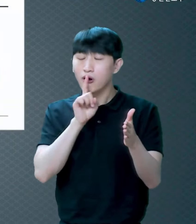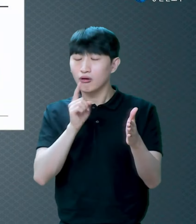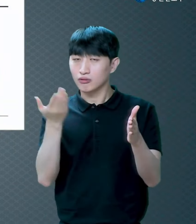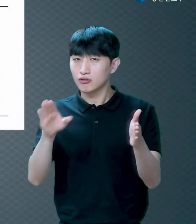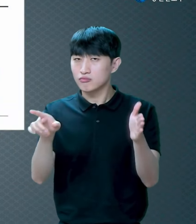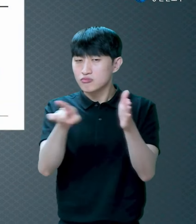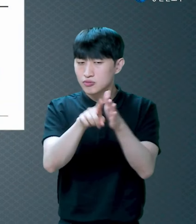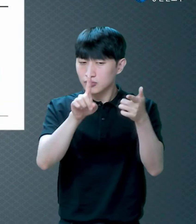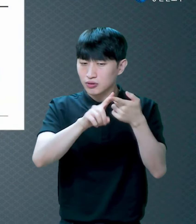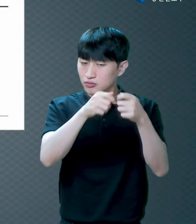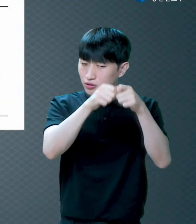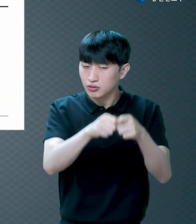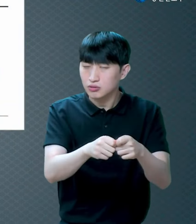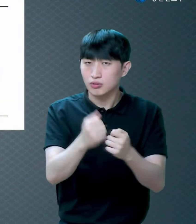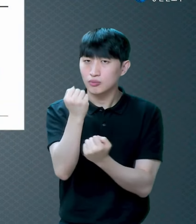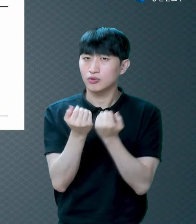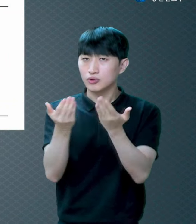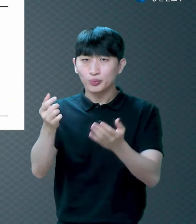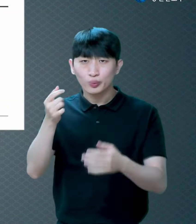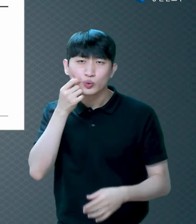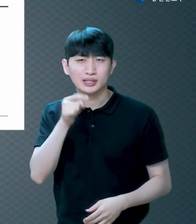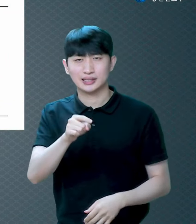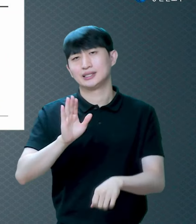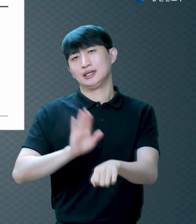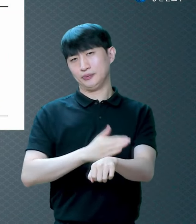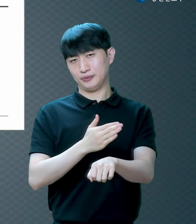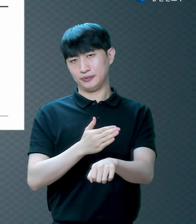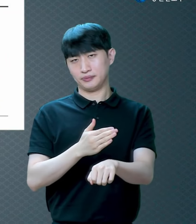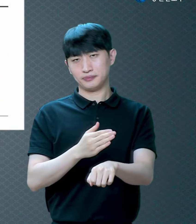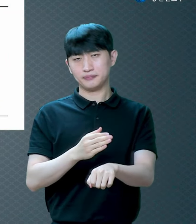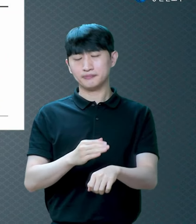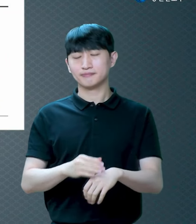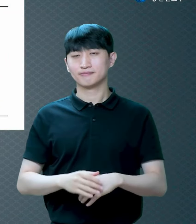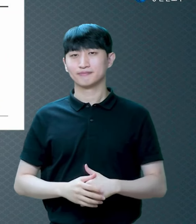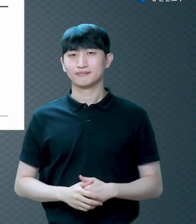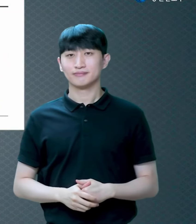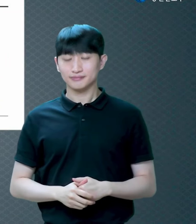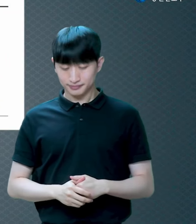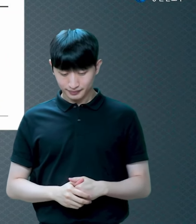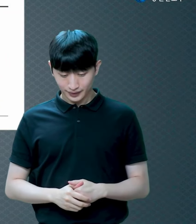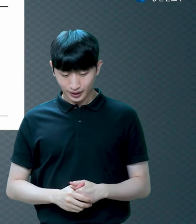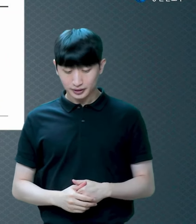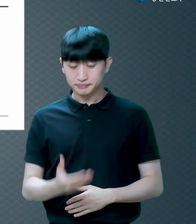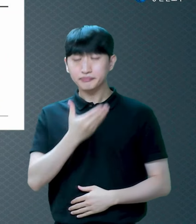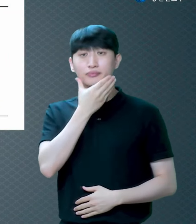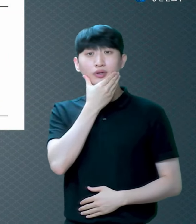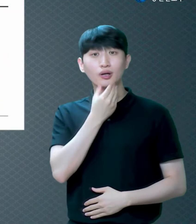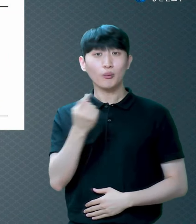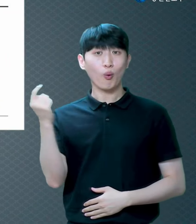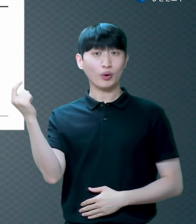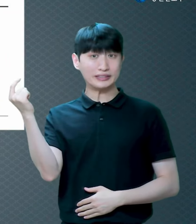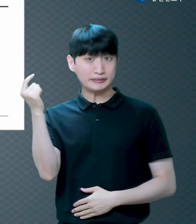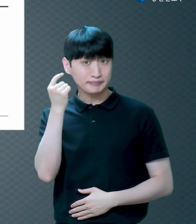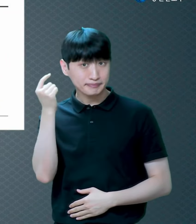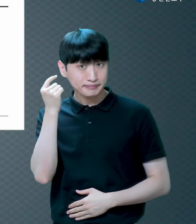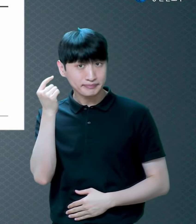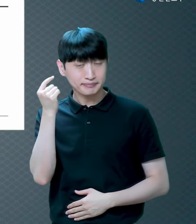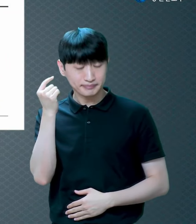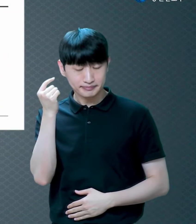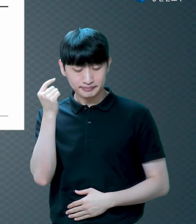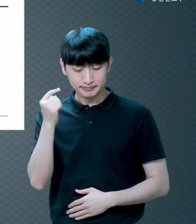하나님의 의의가 나타나 있다 보금에는 하나님의 의